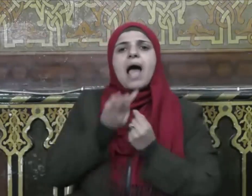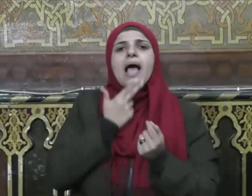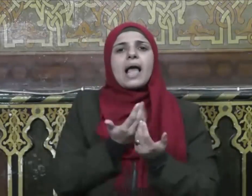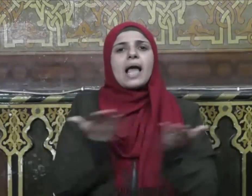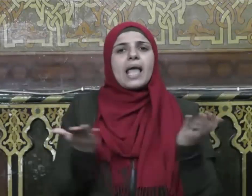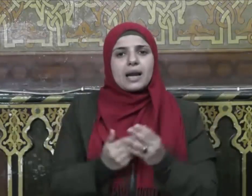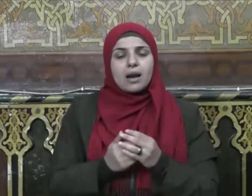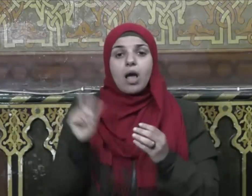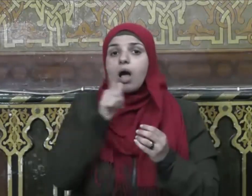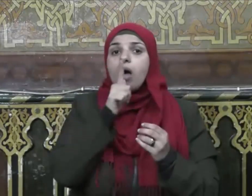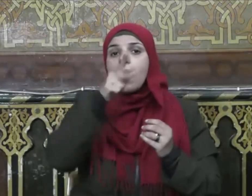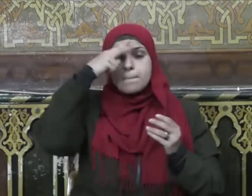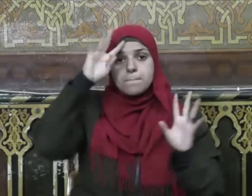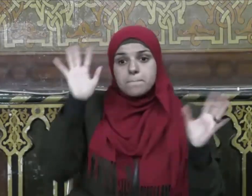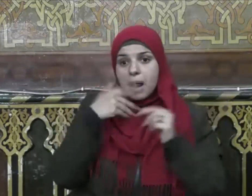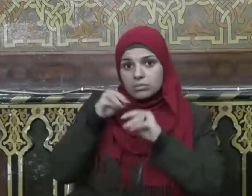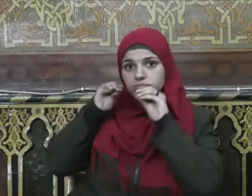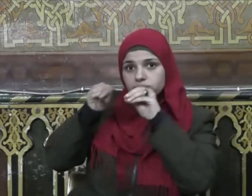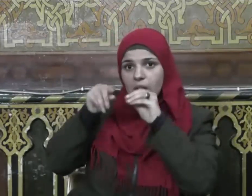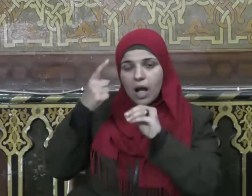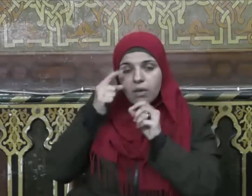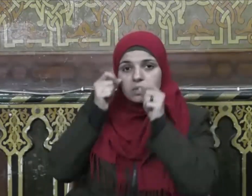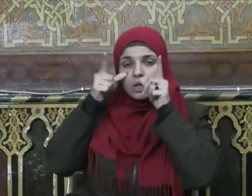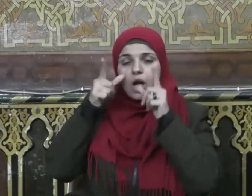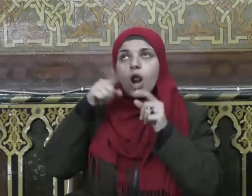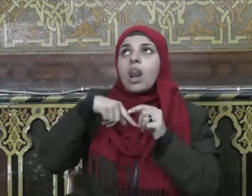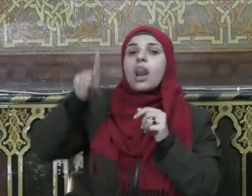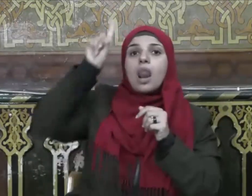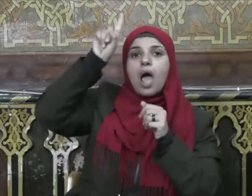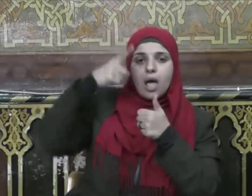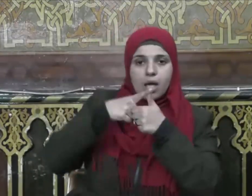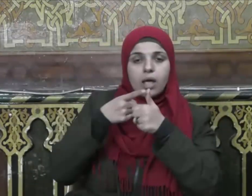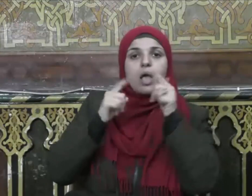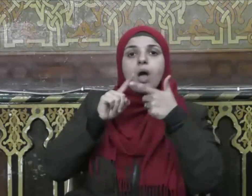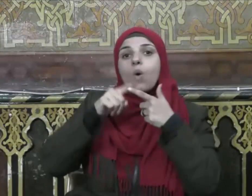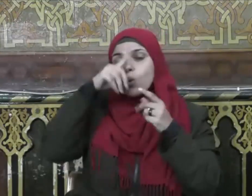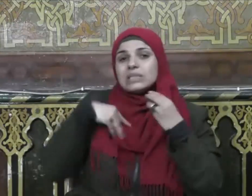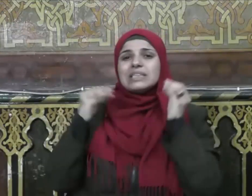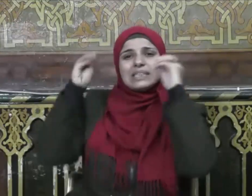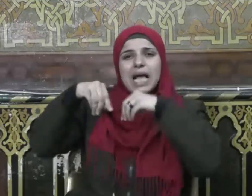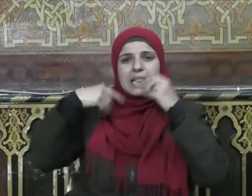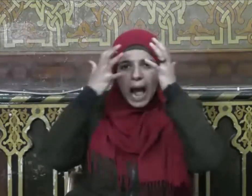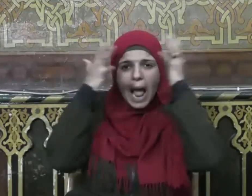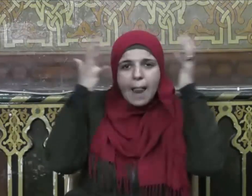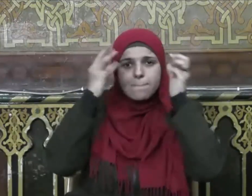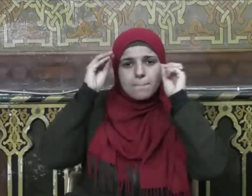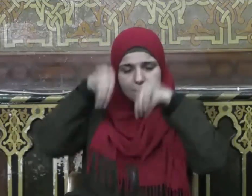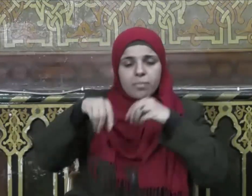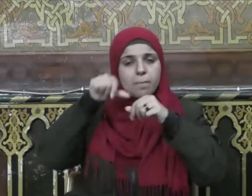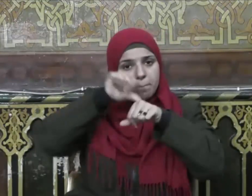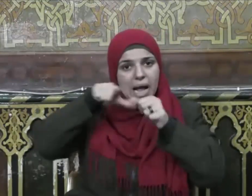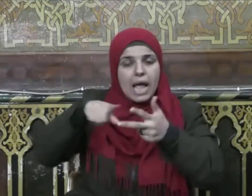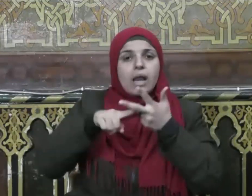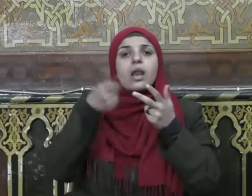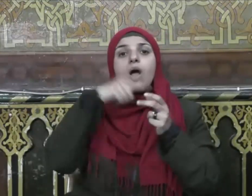من ذكركم بالله رؤيته وزاد في علمكم منطقة وذكركم